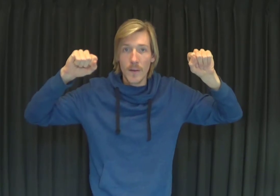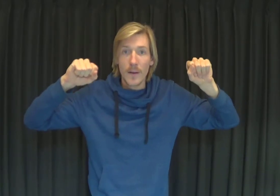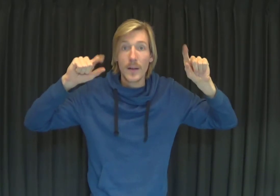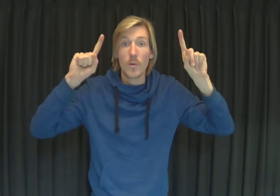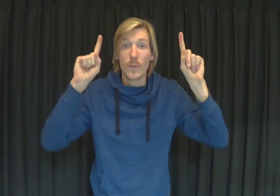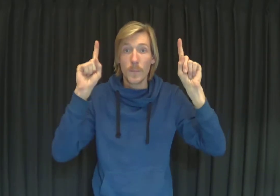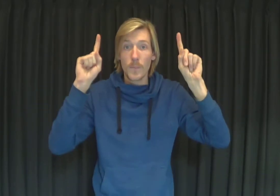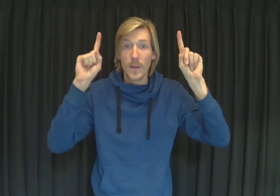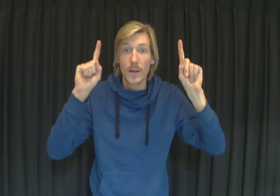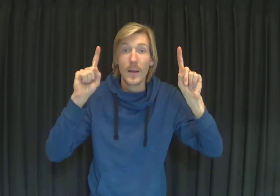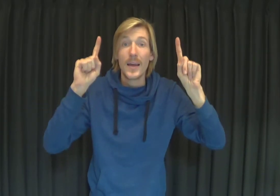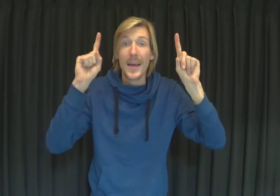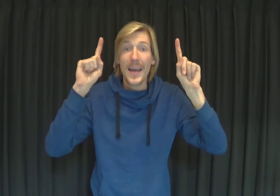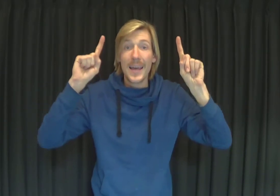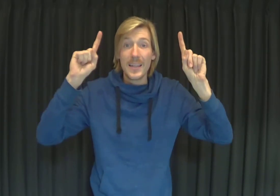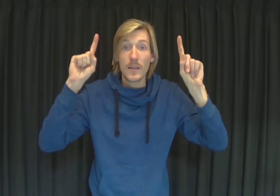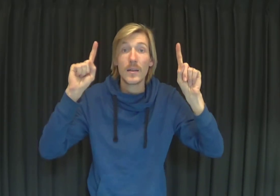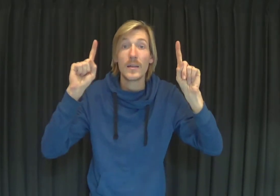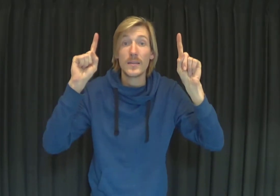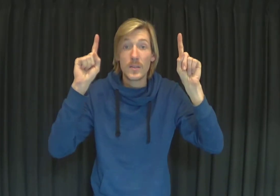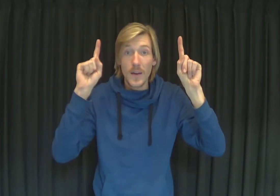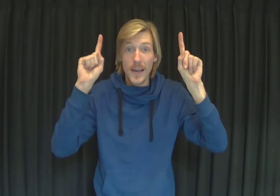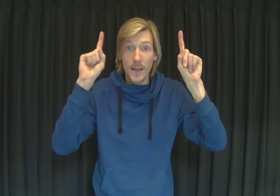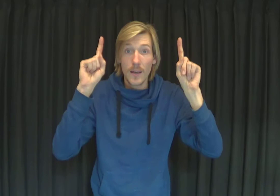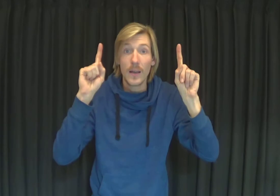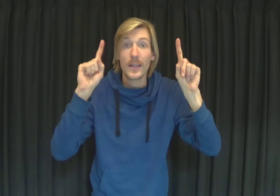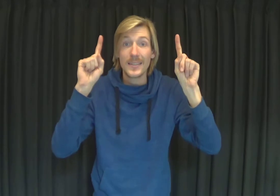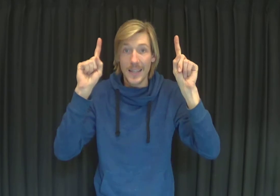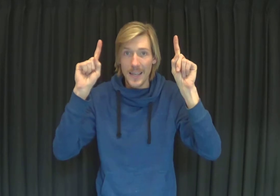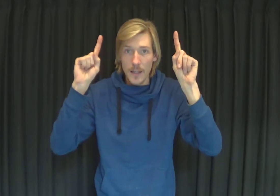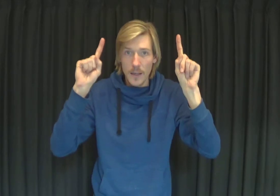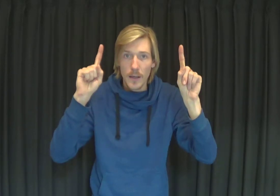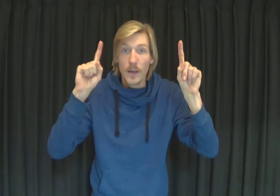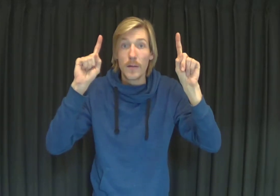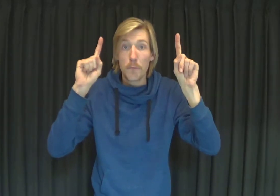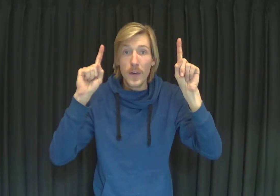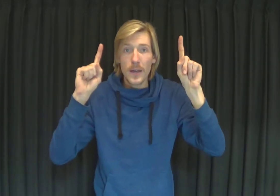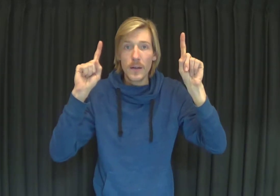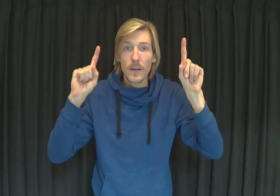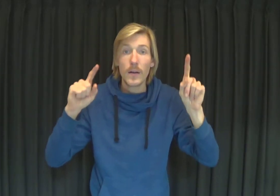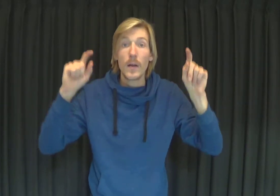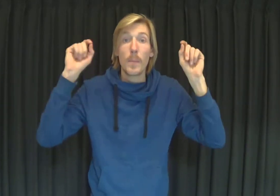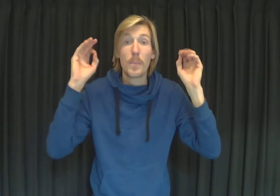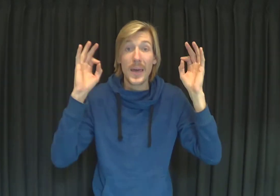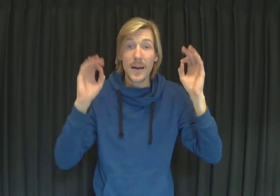Eén, twee, drie, vier, peer,